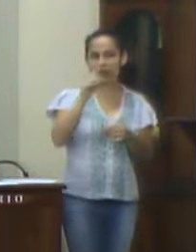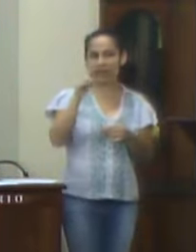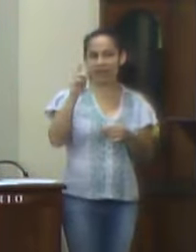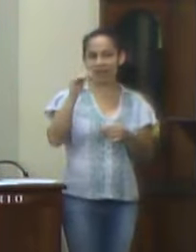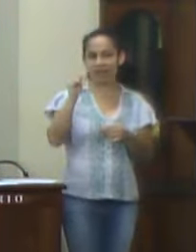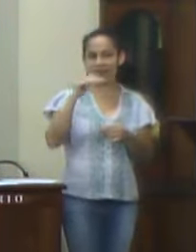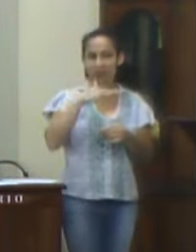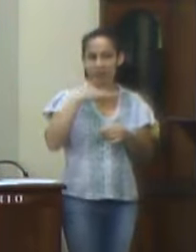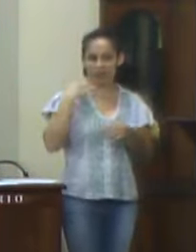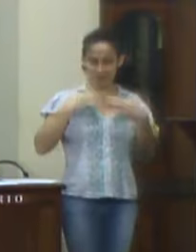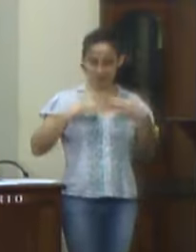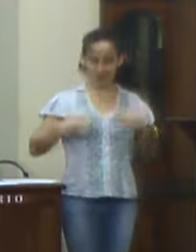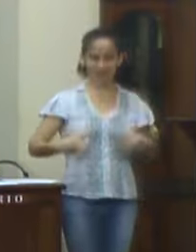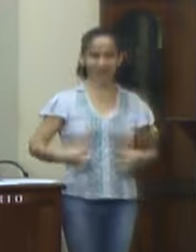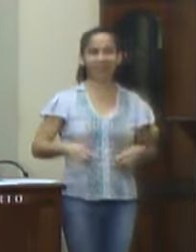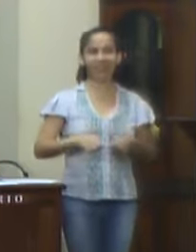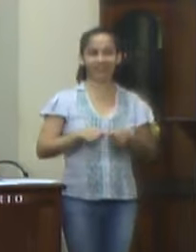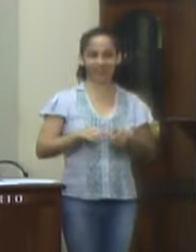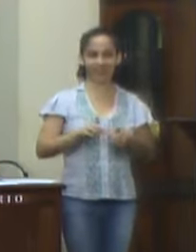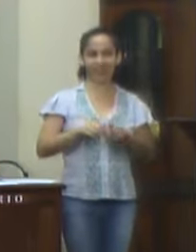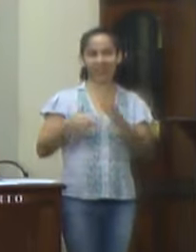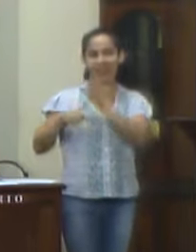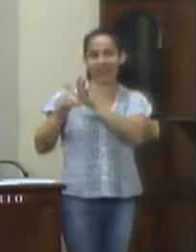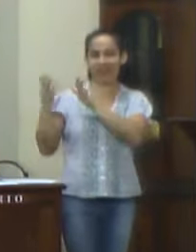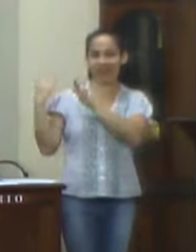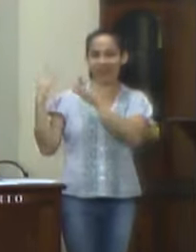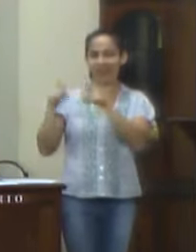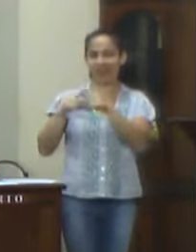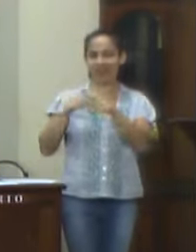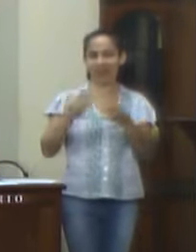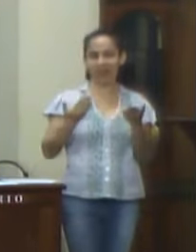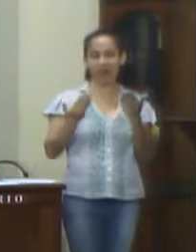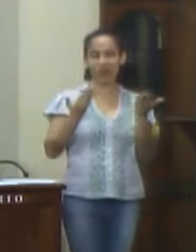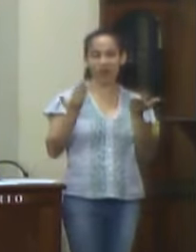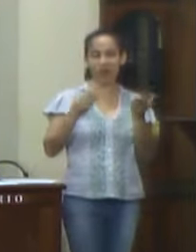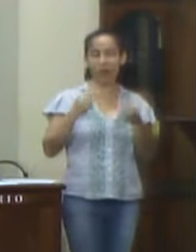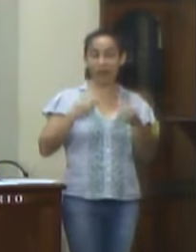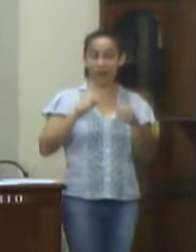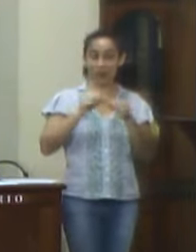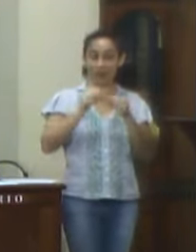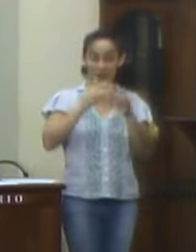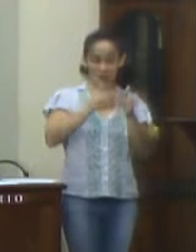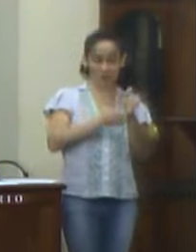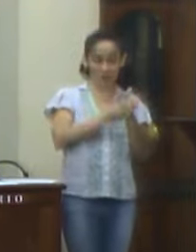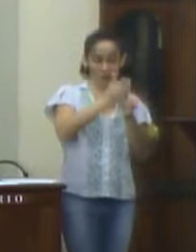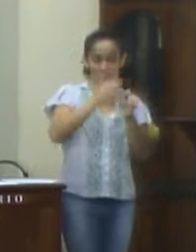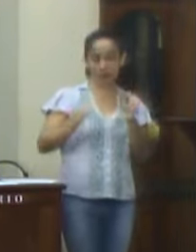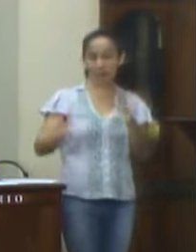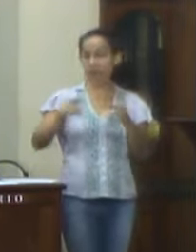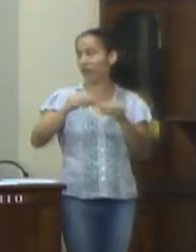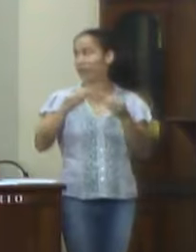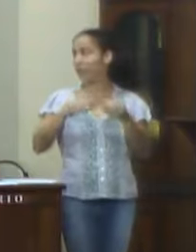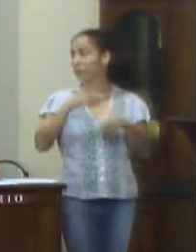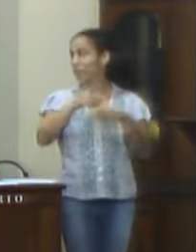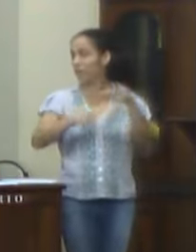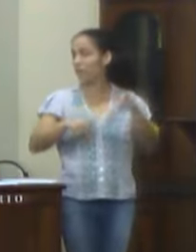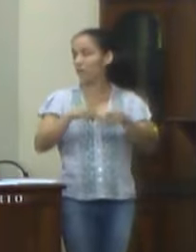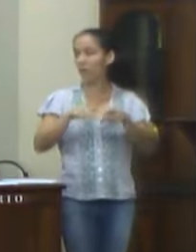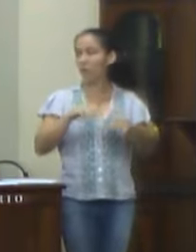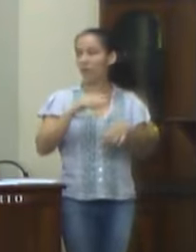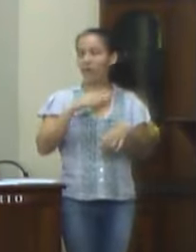pacata. Hoje em dia, temos no deparado como situações realmente inusitadas e que tem trazido insegurança à população.